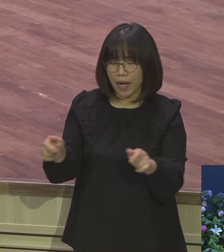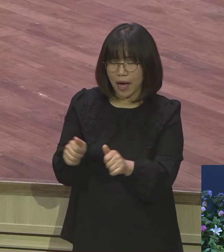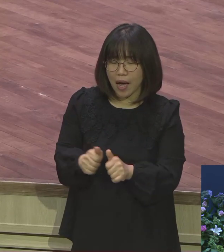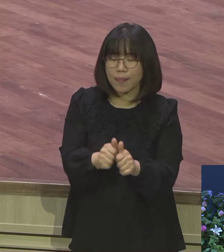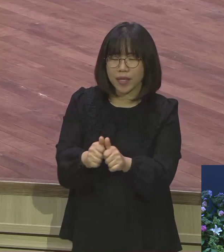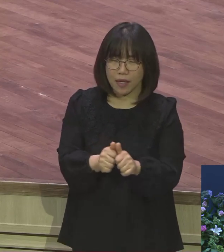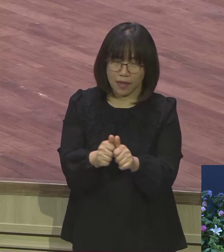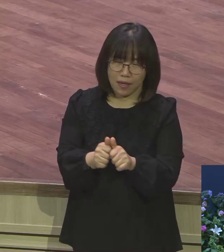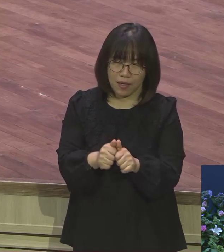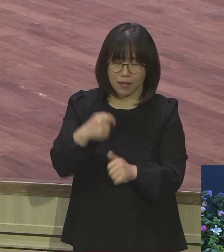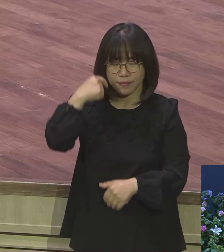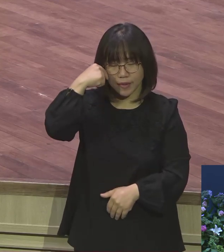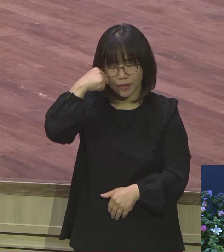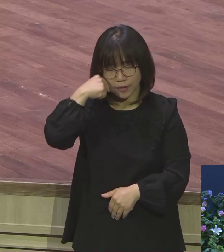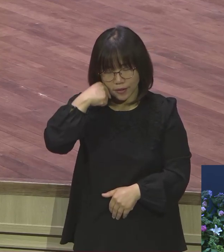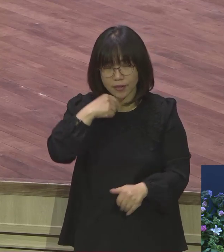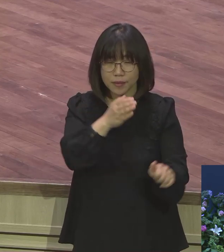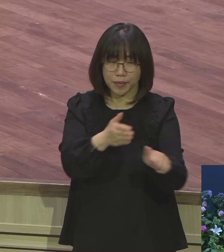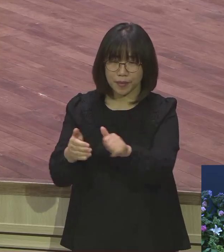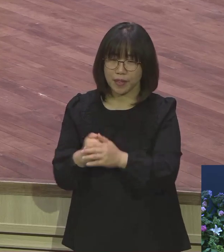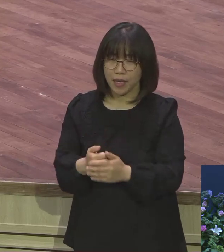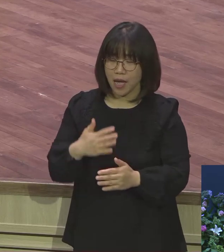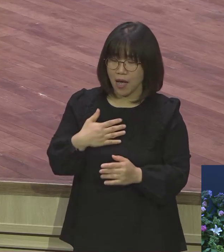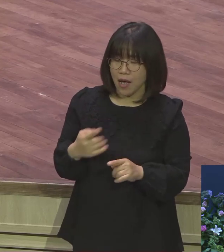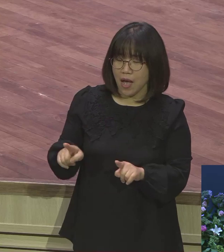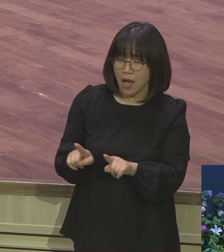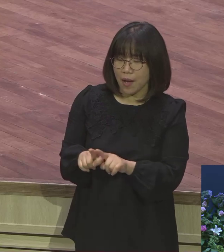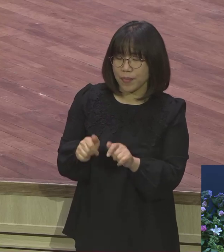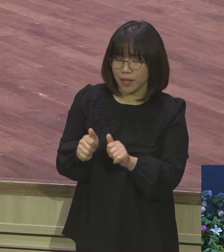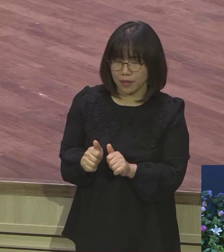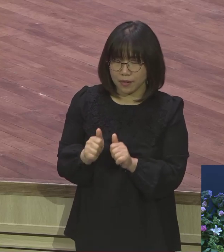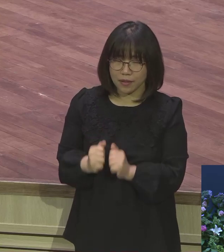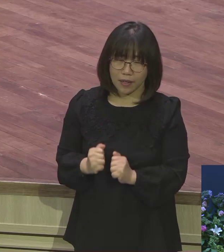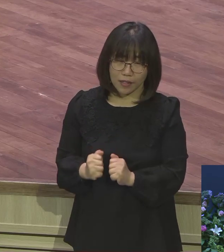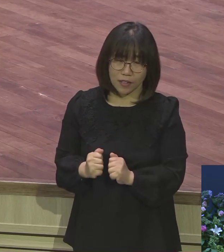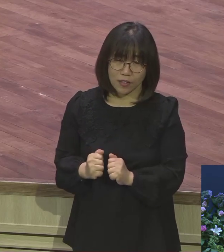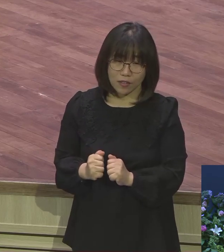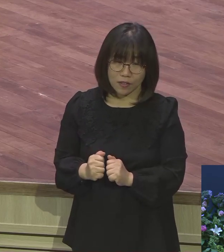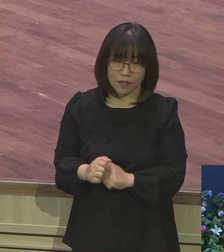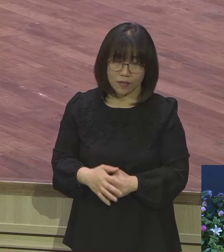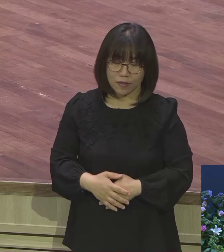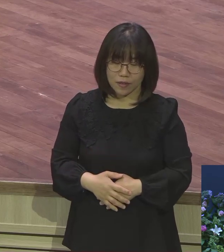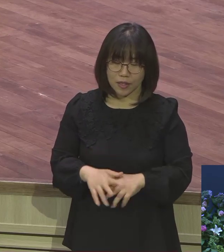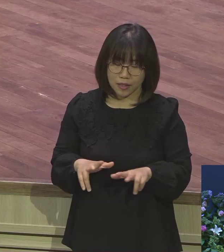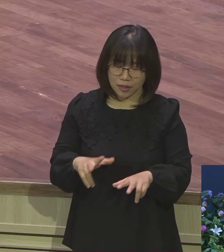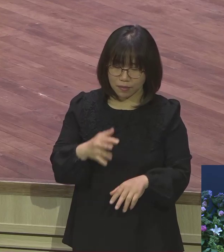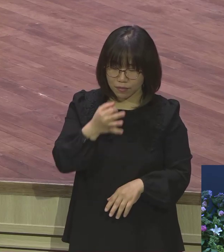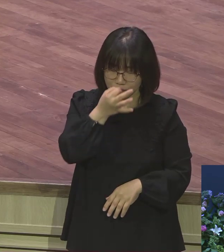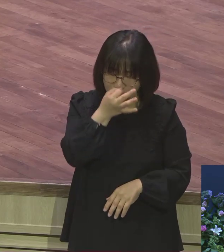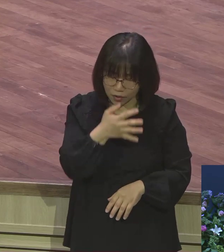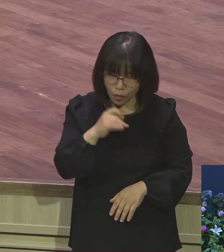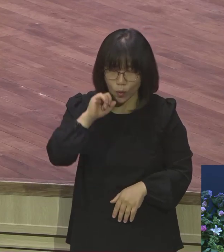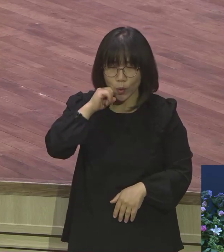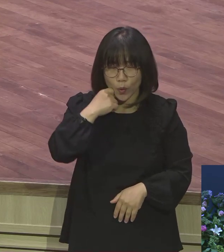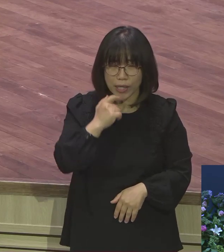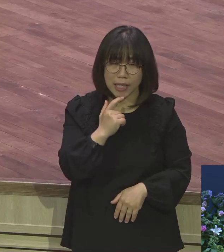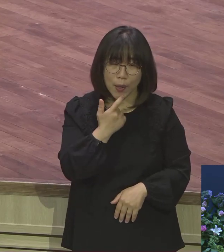아 하나님이 나와 함께 계시구나 이렇게 어려울 때도 야곱이 지금 어렵습니다 지금